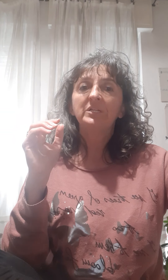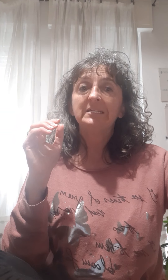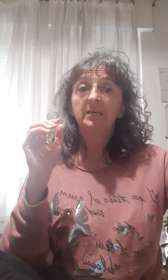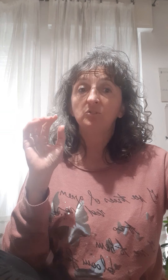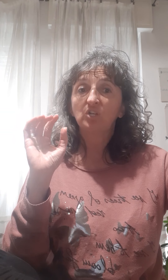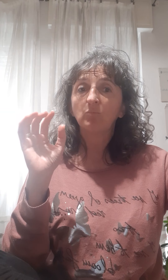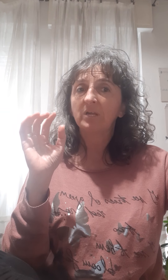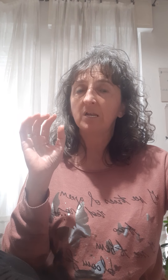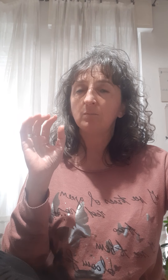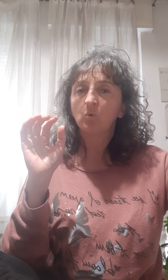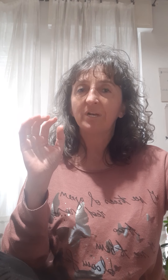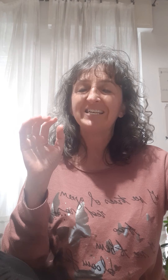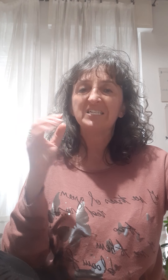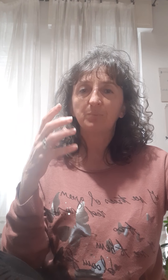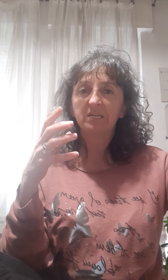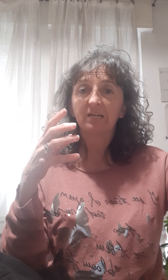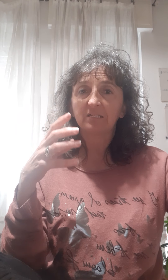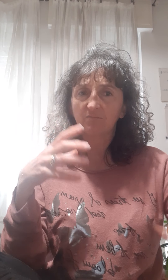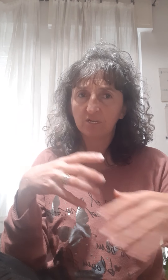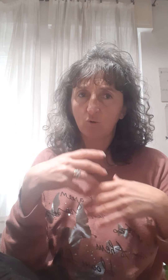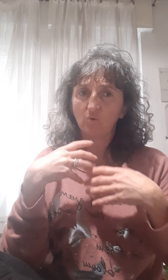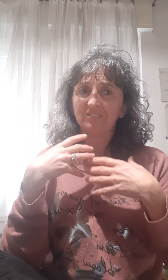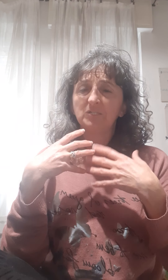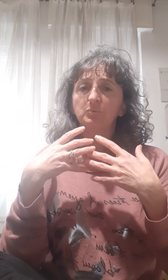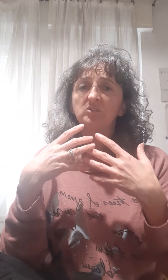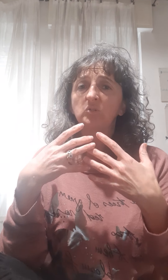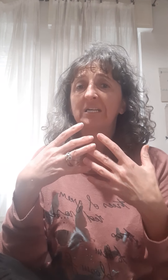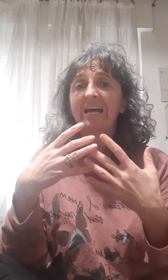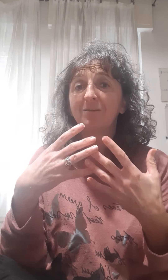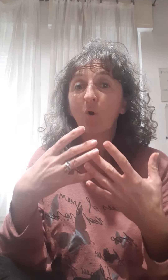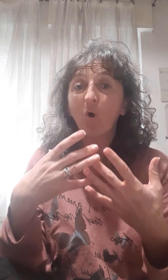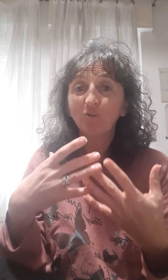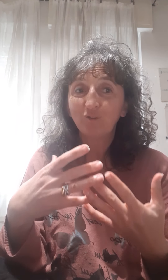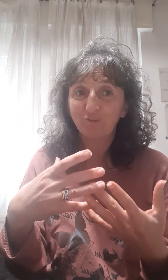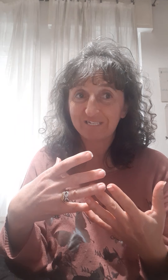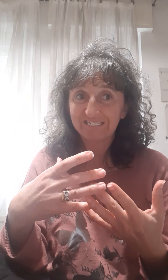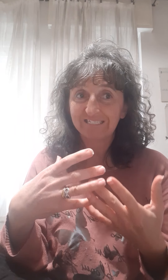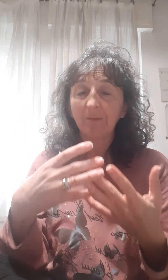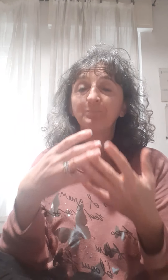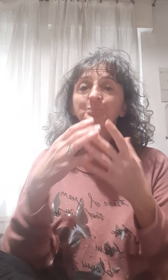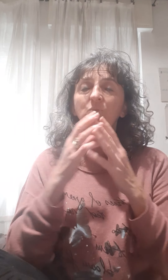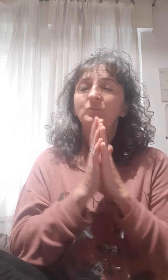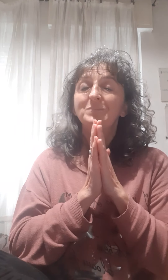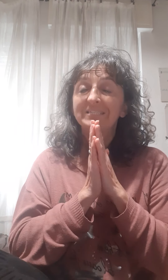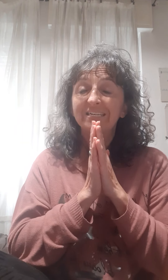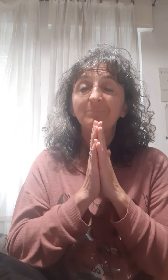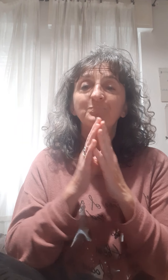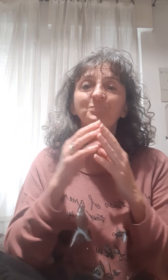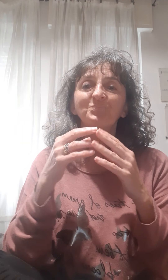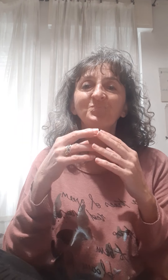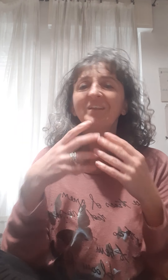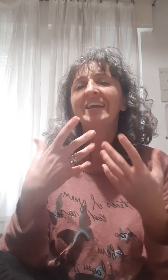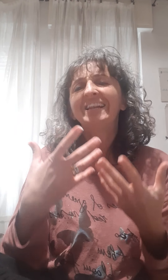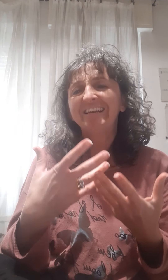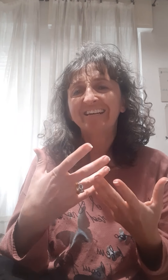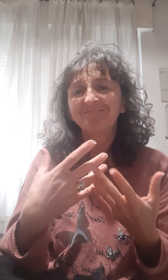quindi diciamo che il limone ispira anche ad avere una disposizione d'animo ottimista, ottimistica e allegra,